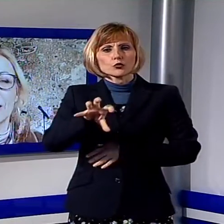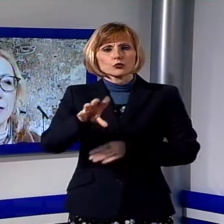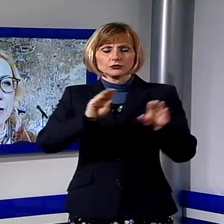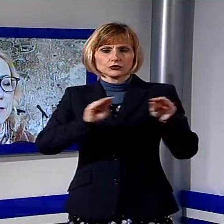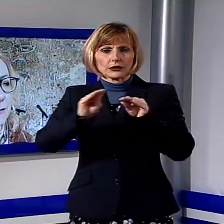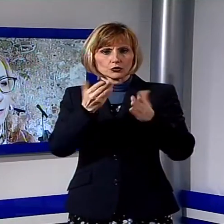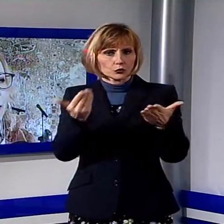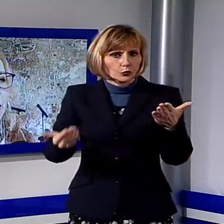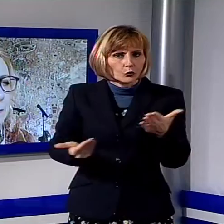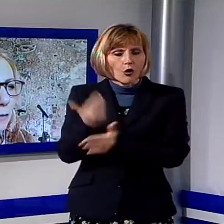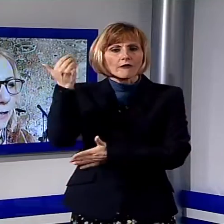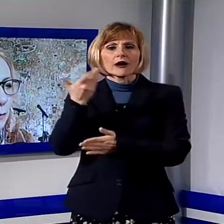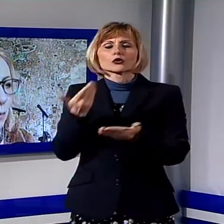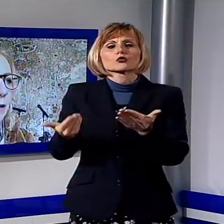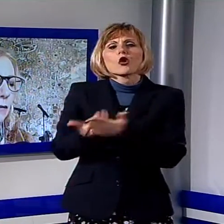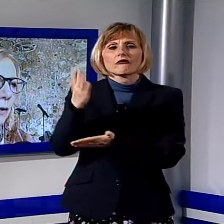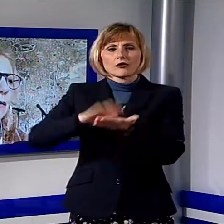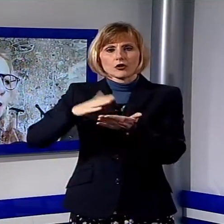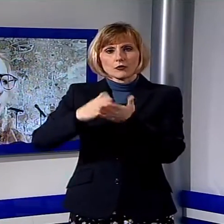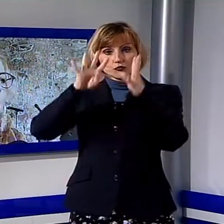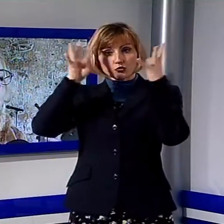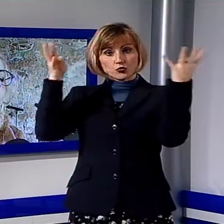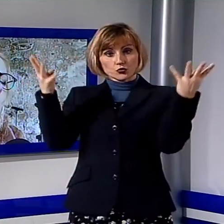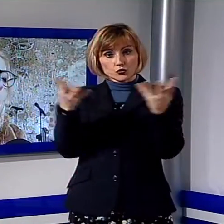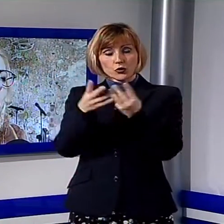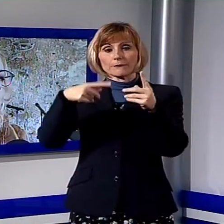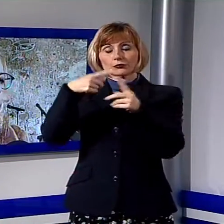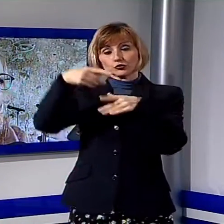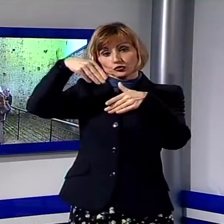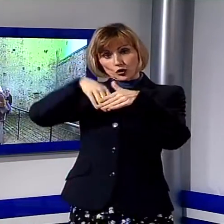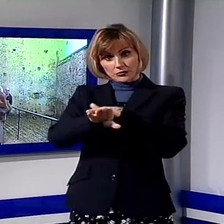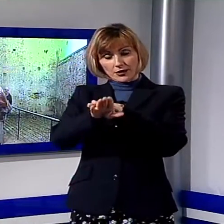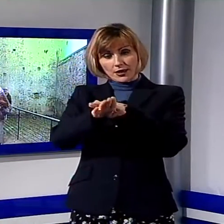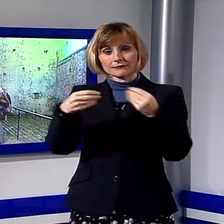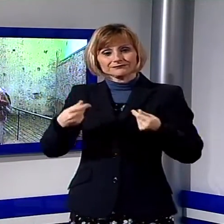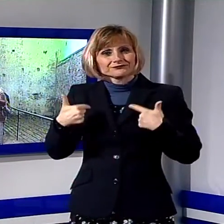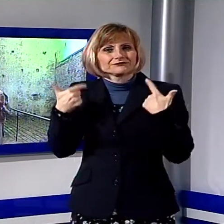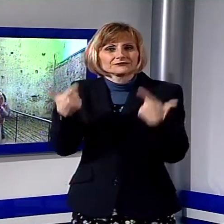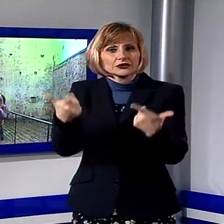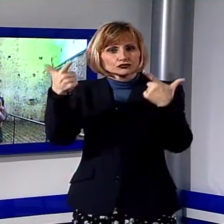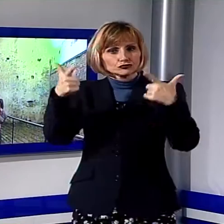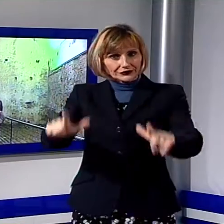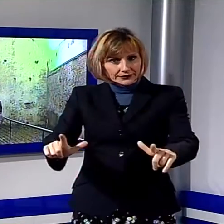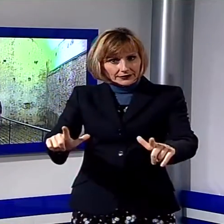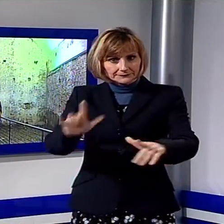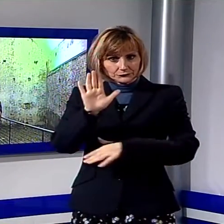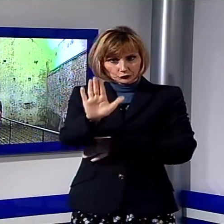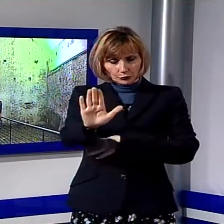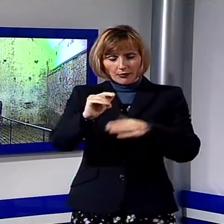rivalorizzazione delle mura di Lucca dei suoi sotterrani e per restituirli alla città. I lavori hanno riguardato la ripulitura del